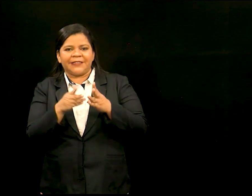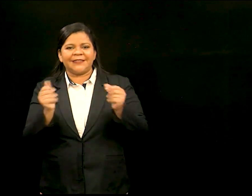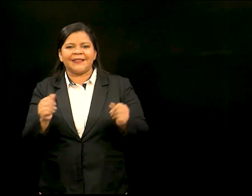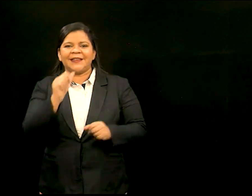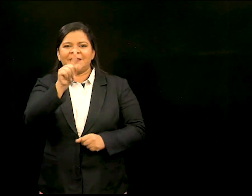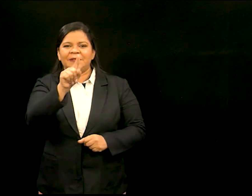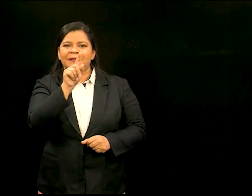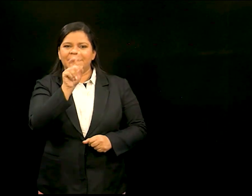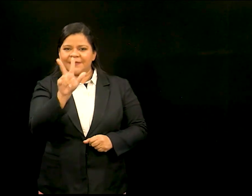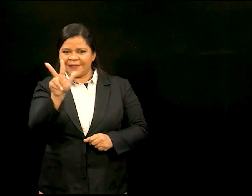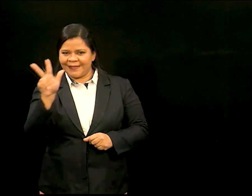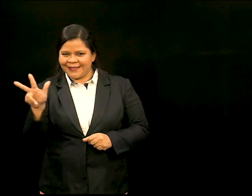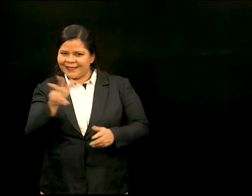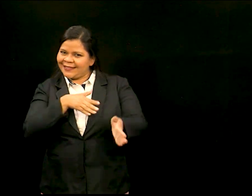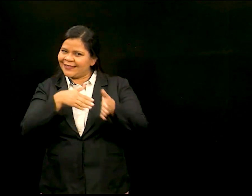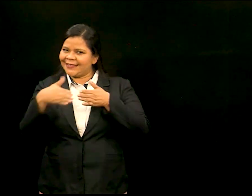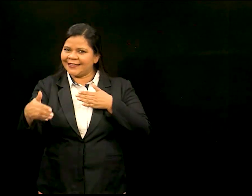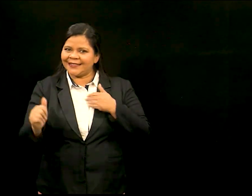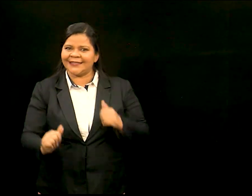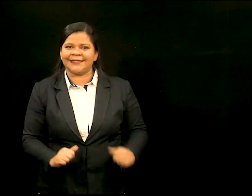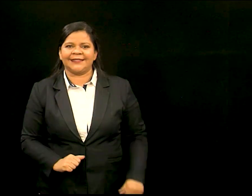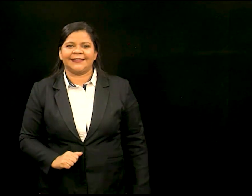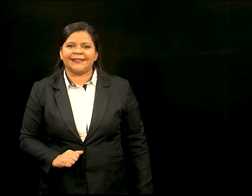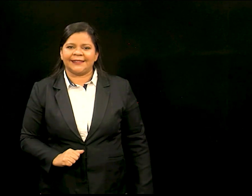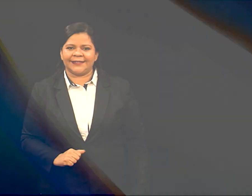133. Comenzamos.